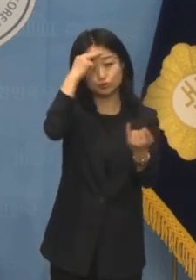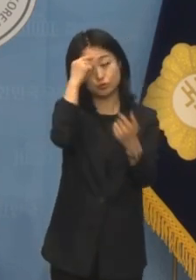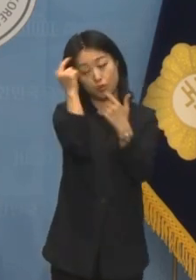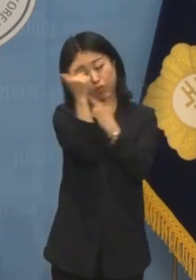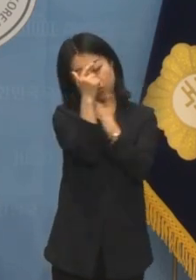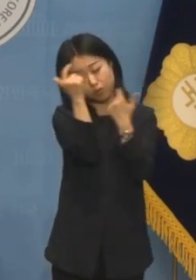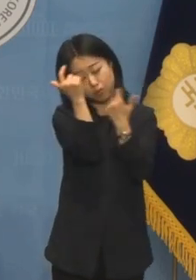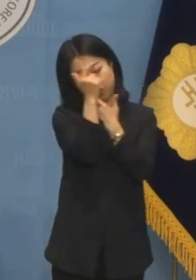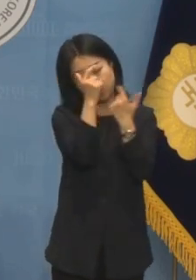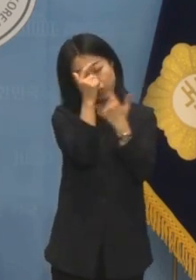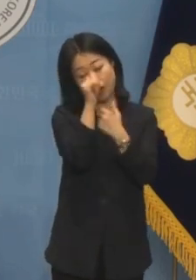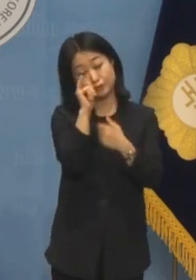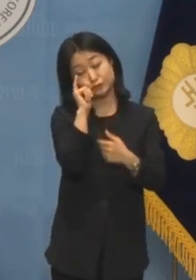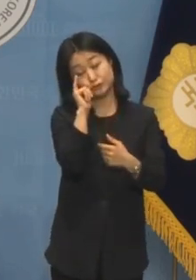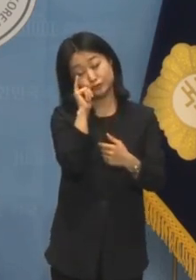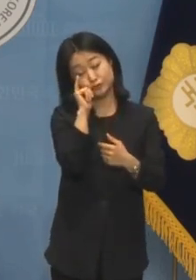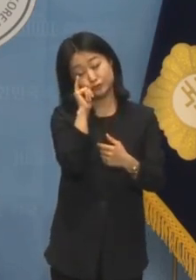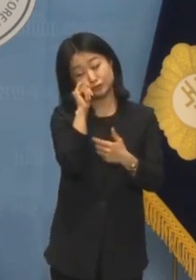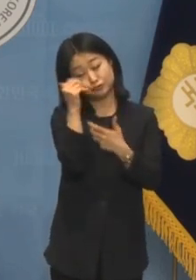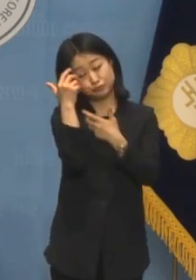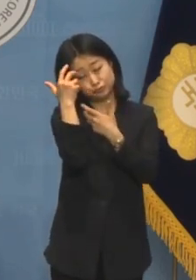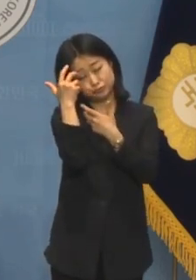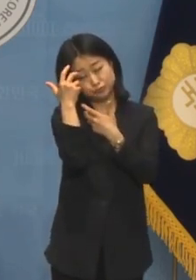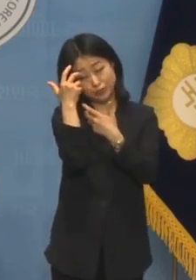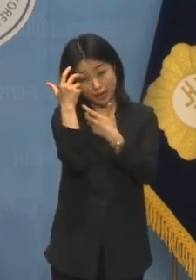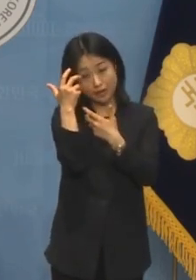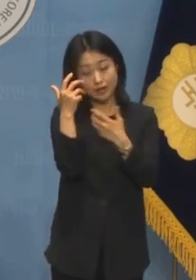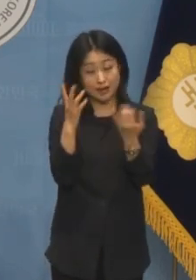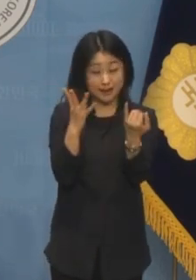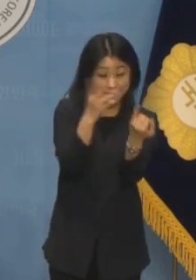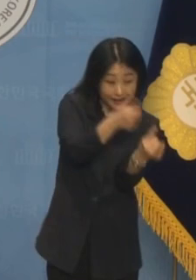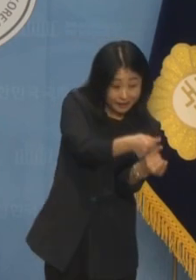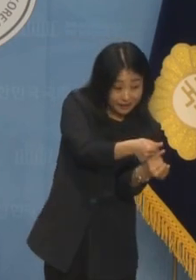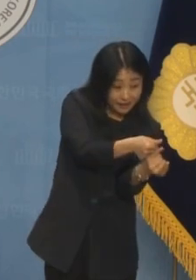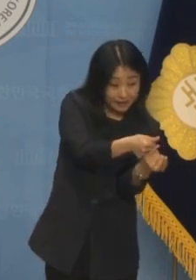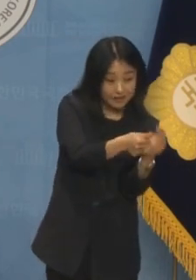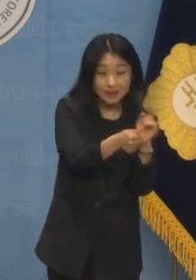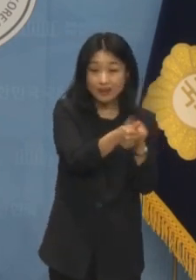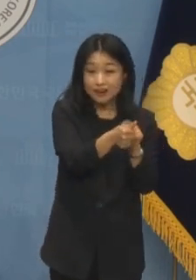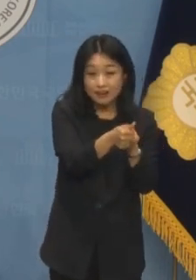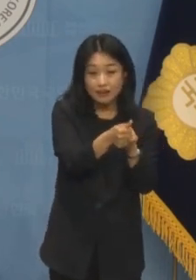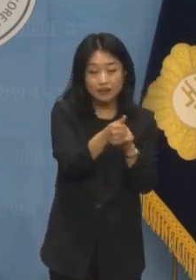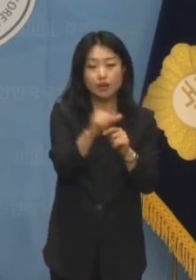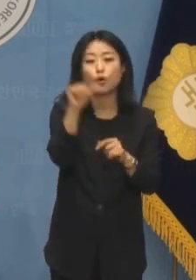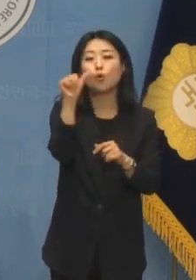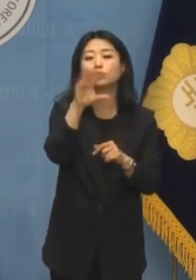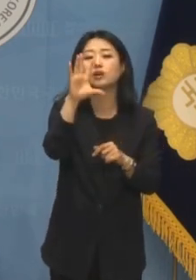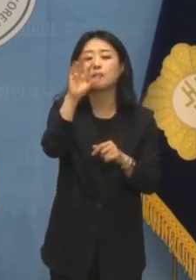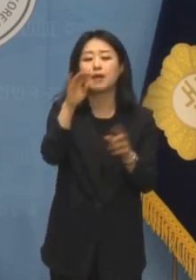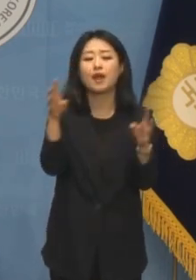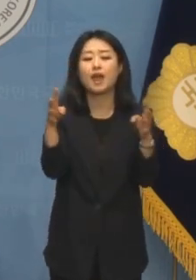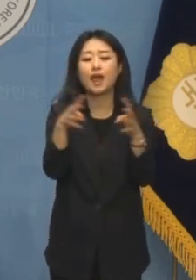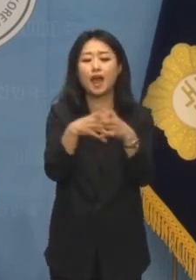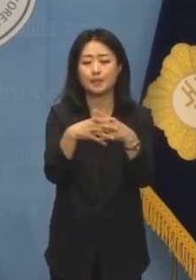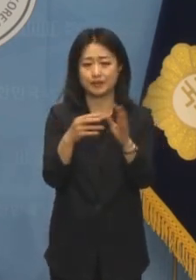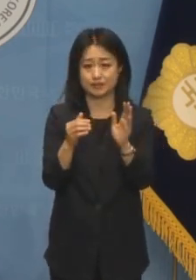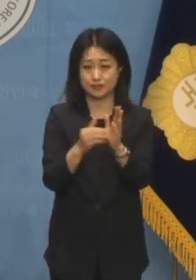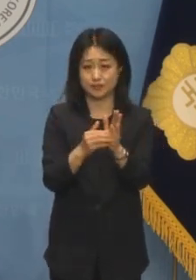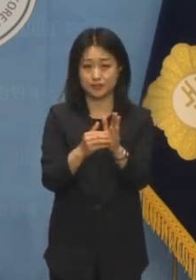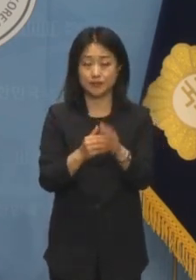수십여 명에 이르는 가해자들과 고작 5천만 원에 합의했기 때문입니다.